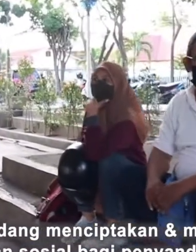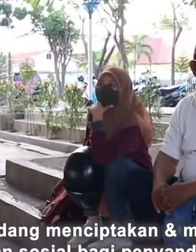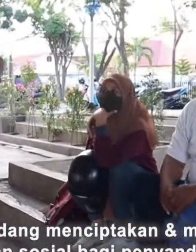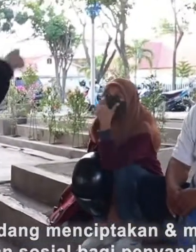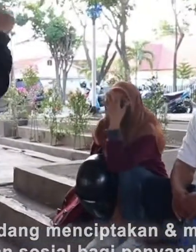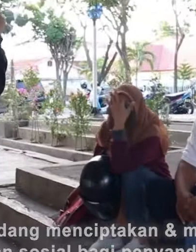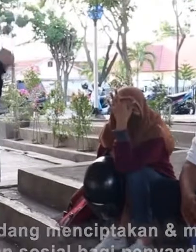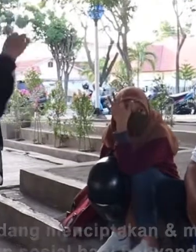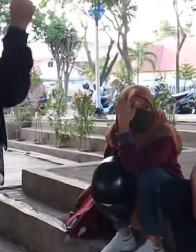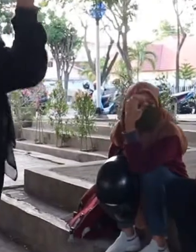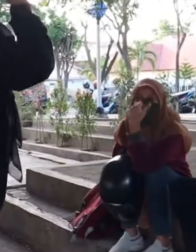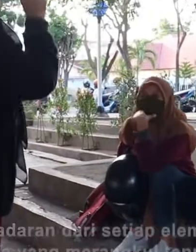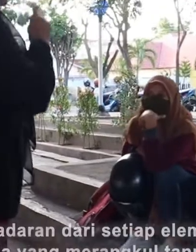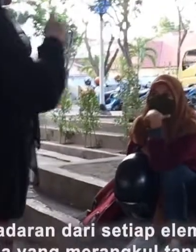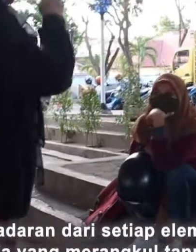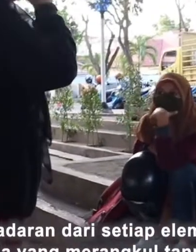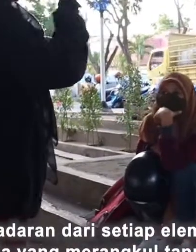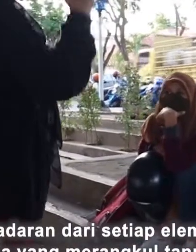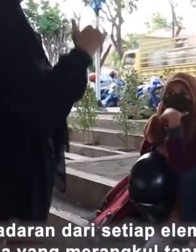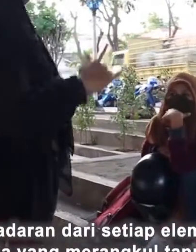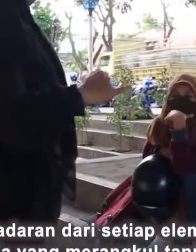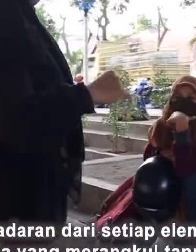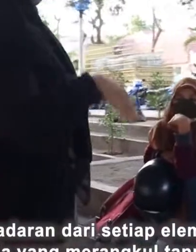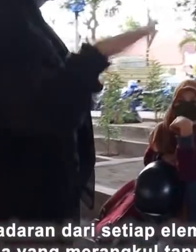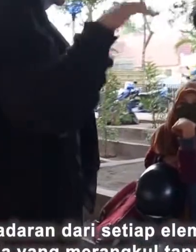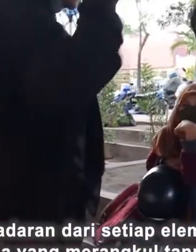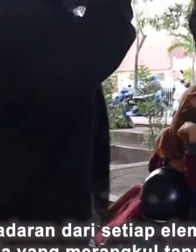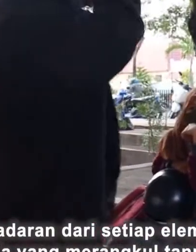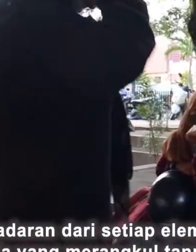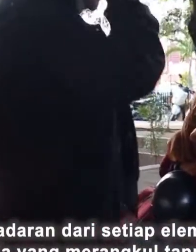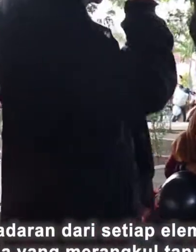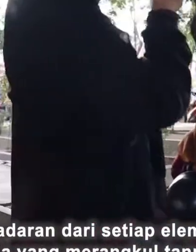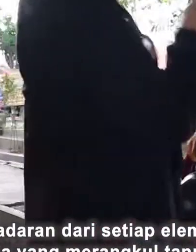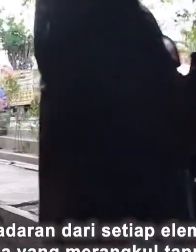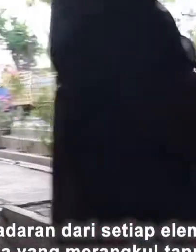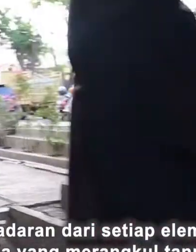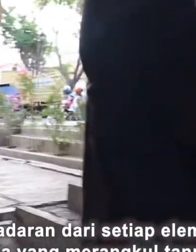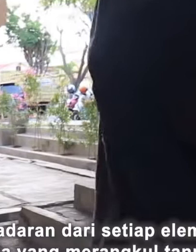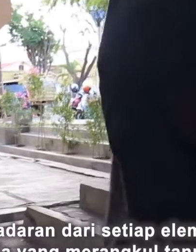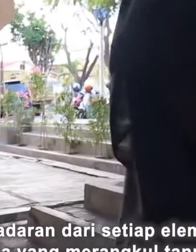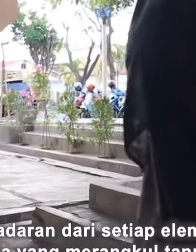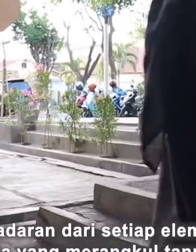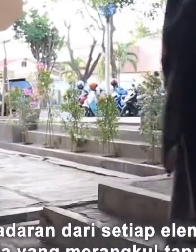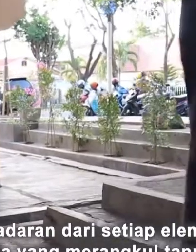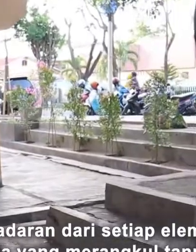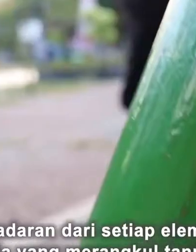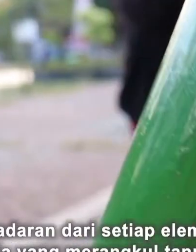penyandang disabilitas, membutuhkan kesadaran dari setiap elemen masyarakat. Agar terciptanya